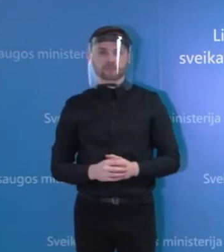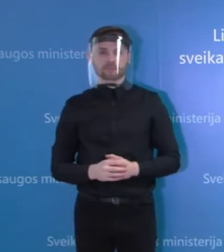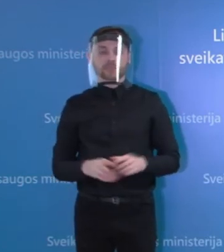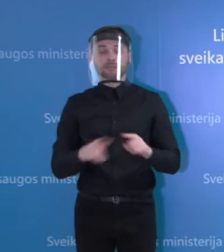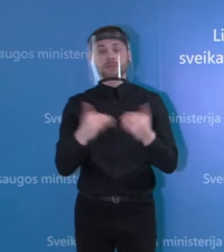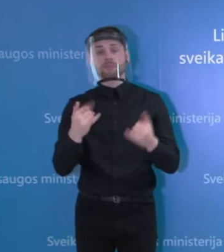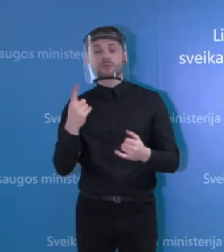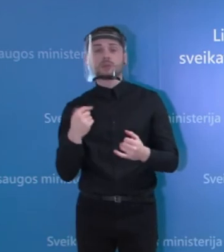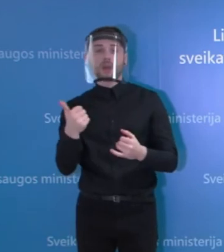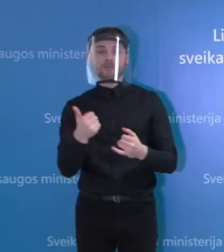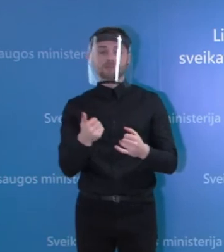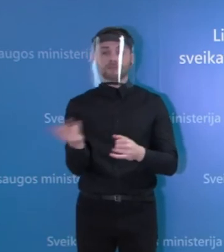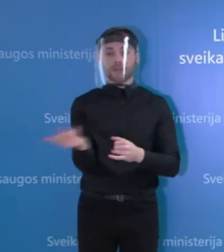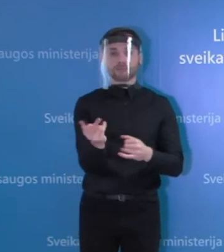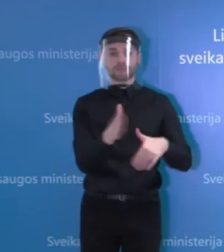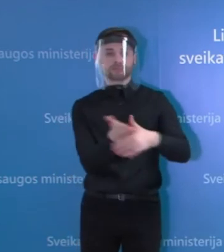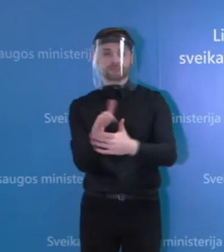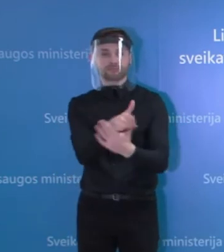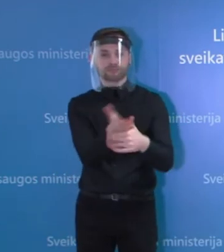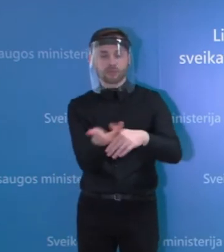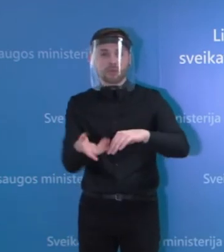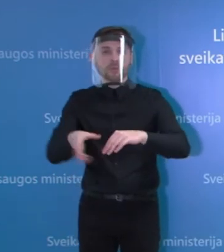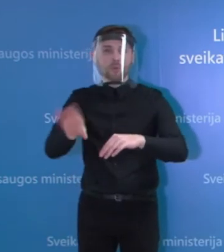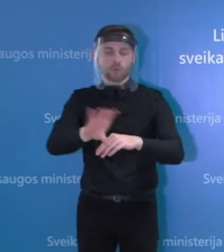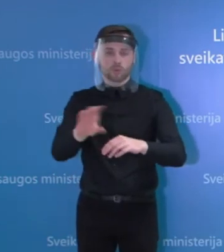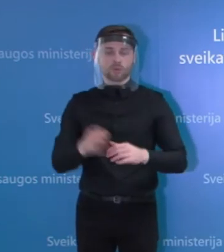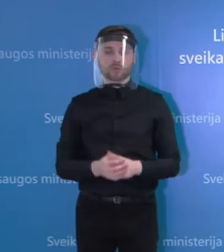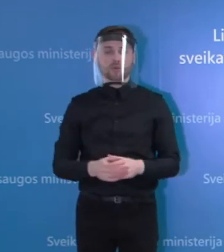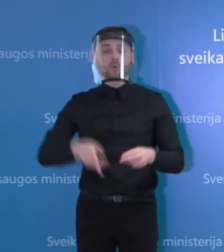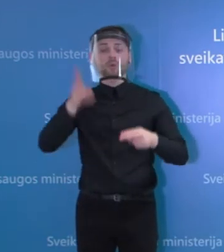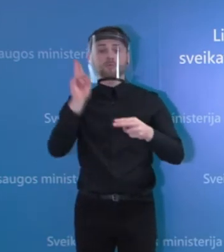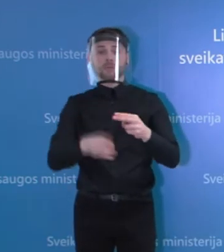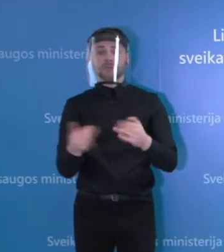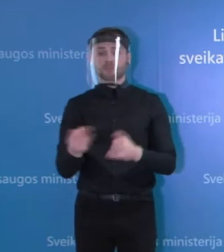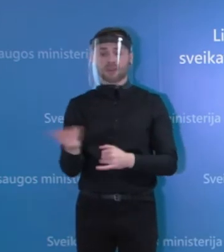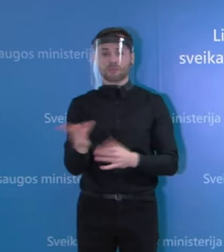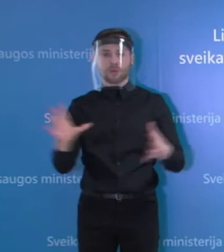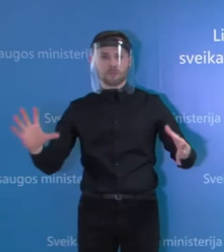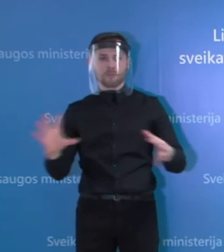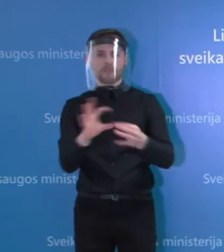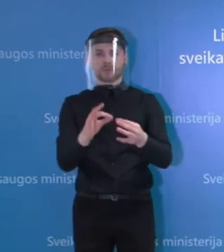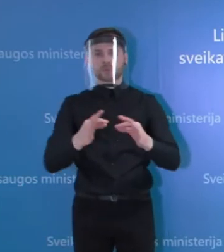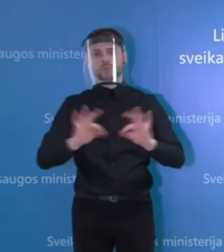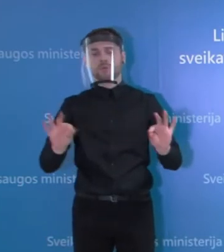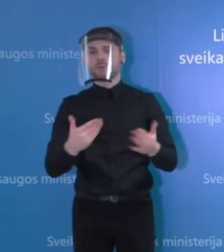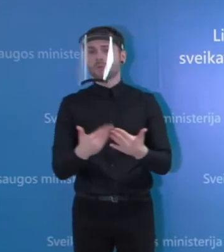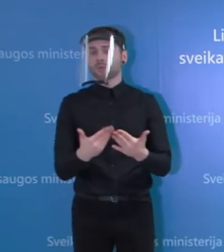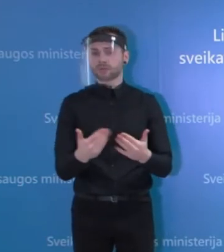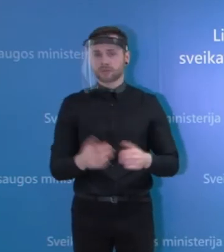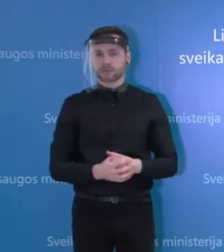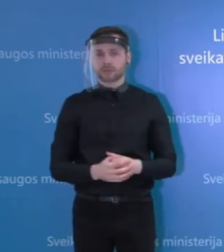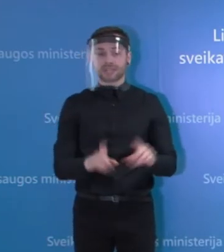intensyvesnis, aiškesnis, o sprendimai, dėl ko yra siūloma juos priimti. Tai, na, turbūt sutiksit, kad